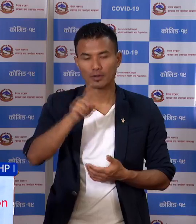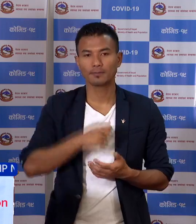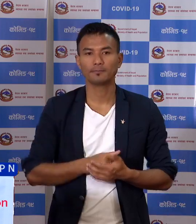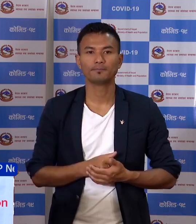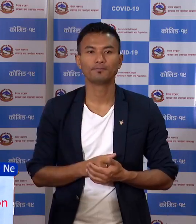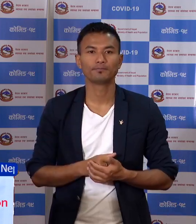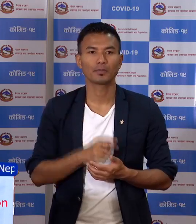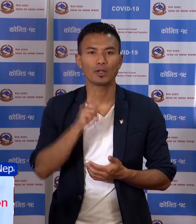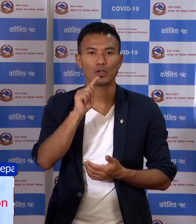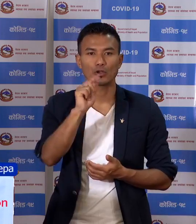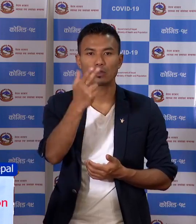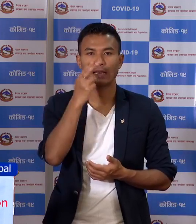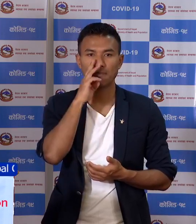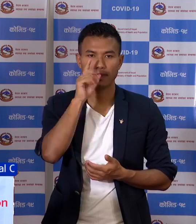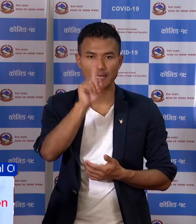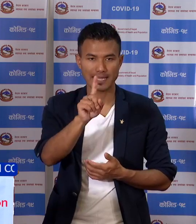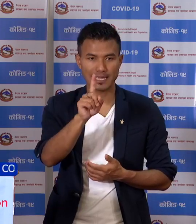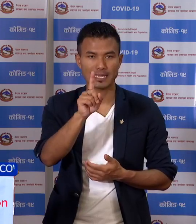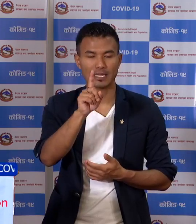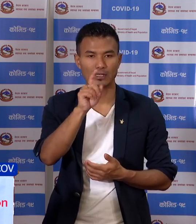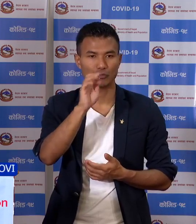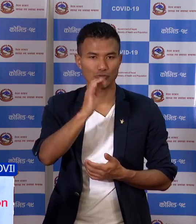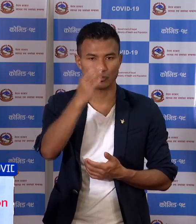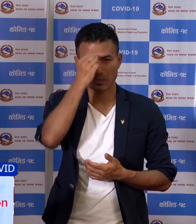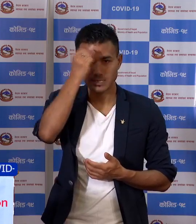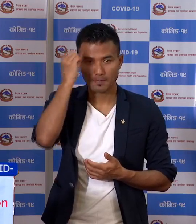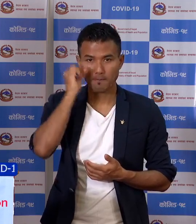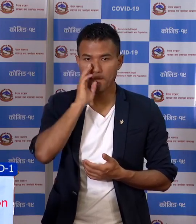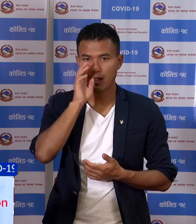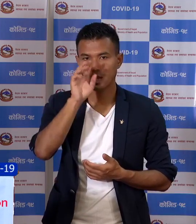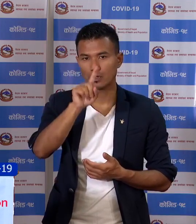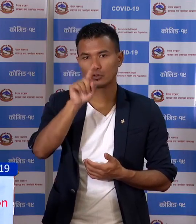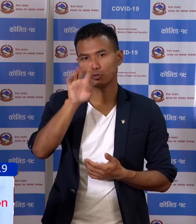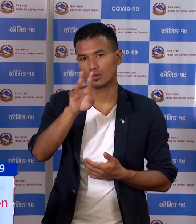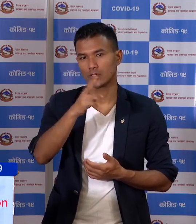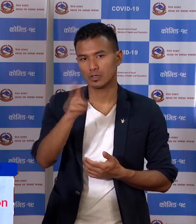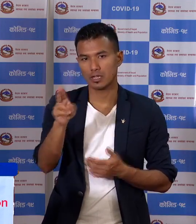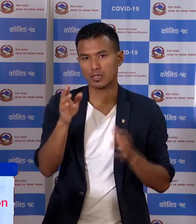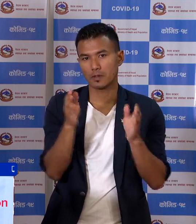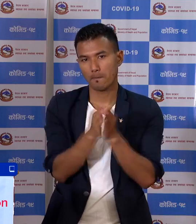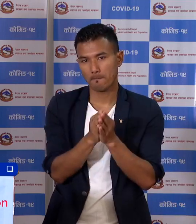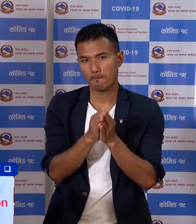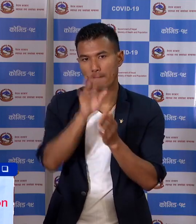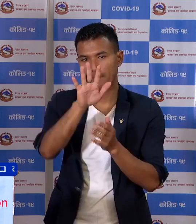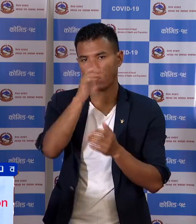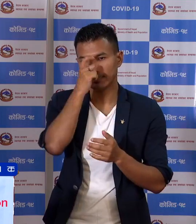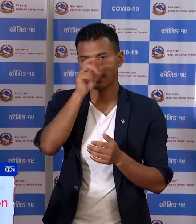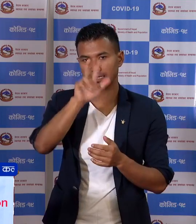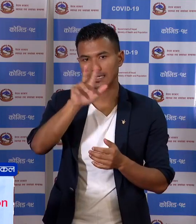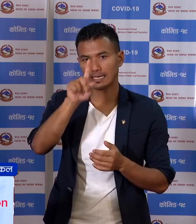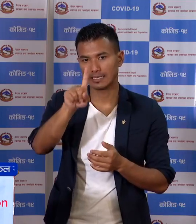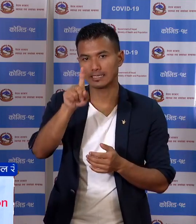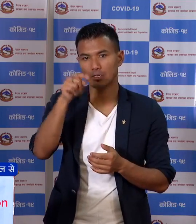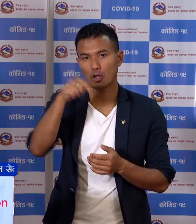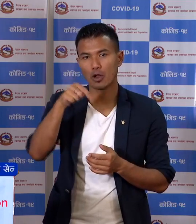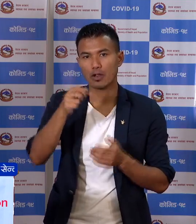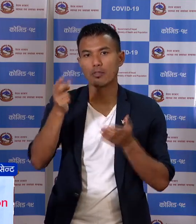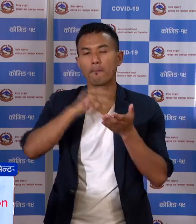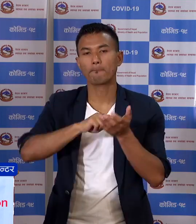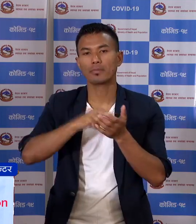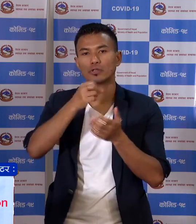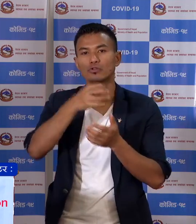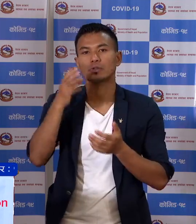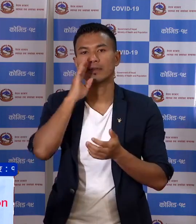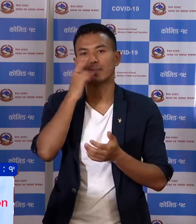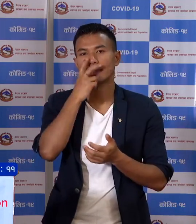करनाली परदेश मा एक जाना सुद्रपसिम पर्दिश्मा 14 जाना गरी जम्मा 581 अईले थप